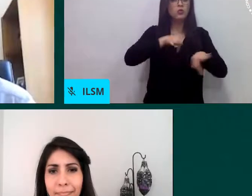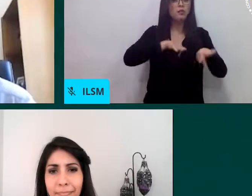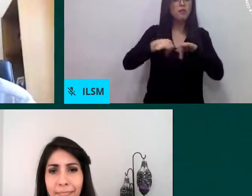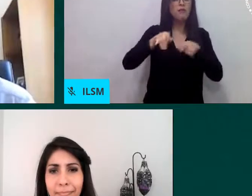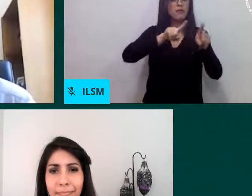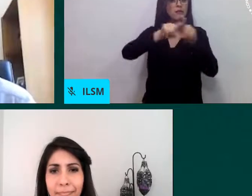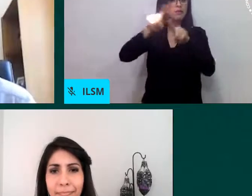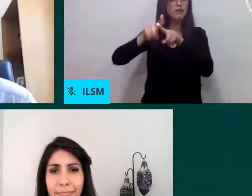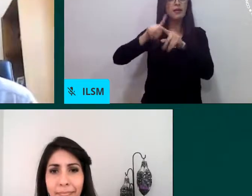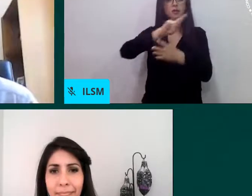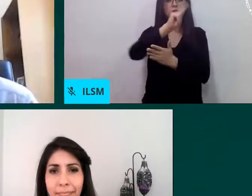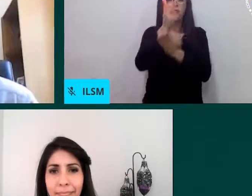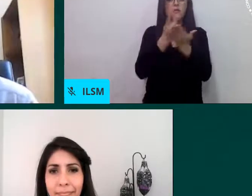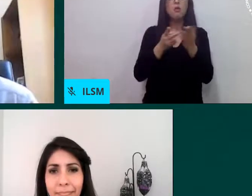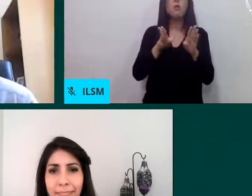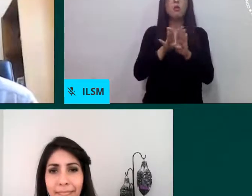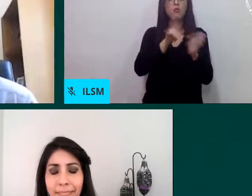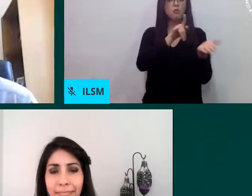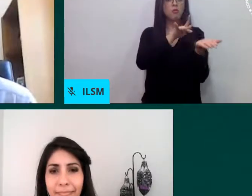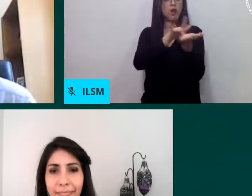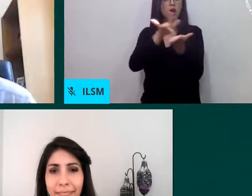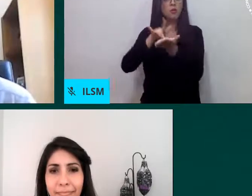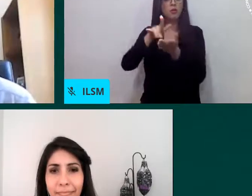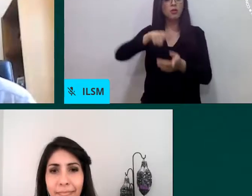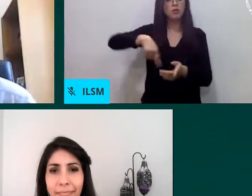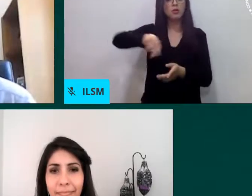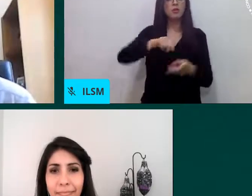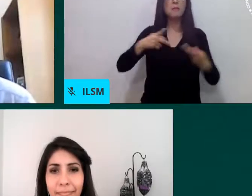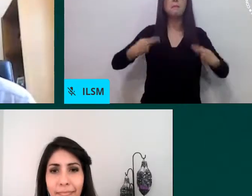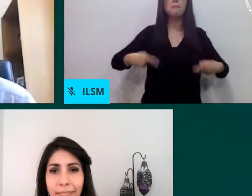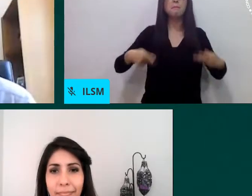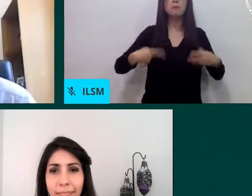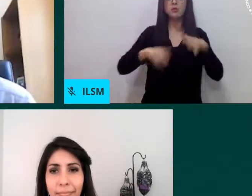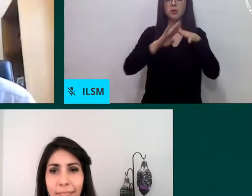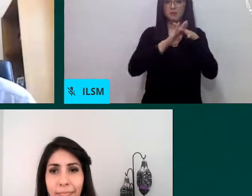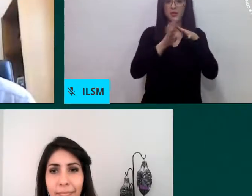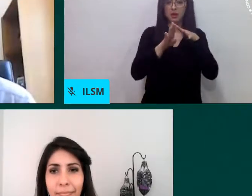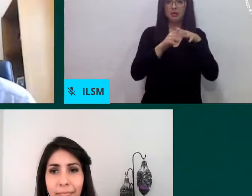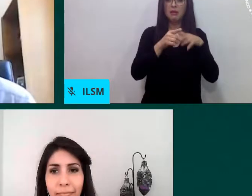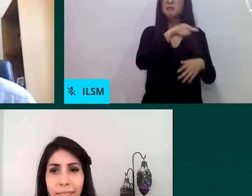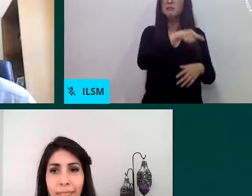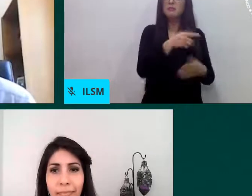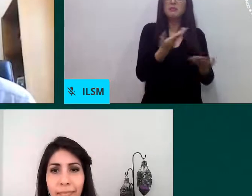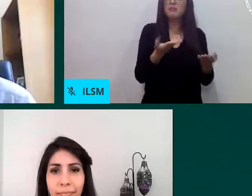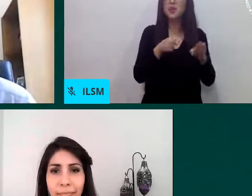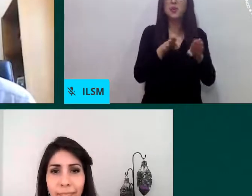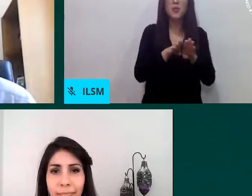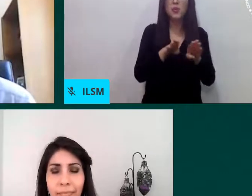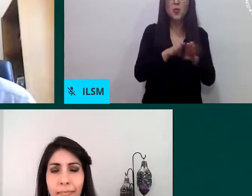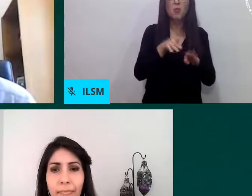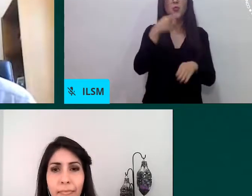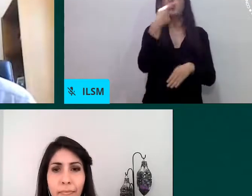población migrante. ¿Cómo han podido ver ustedes esos impactos diferenciadores,